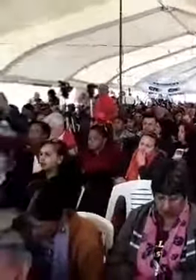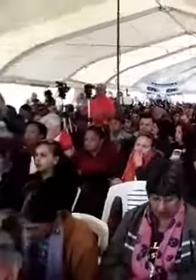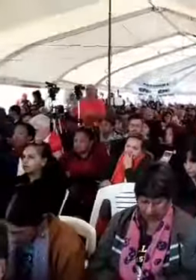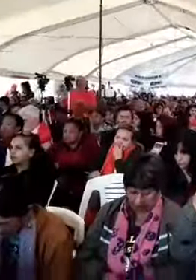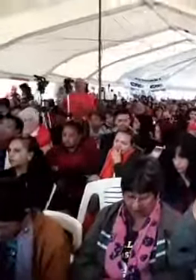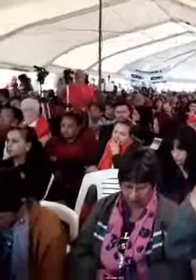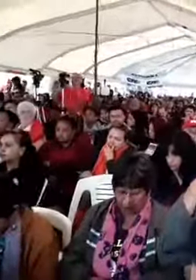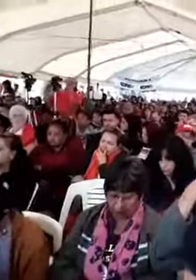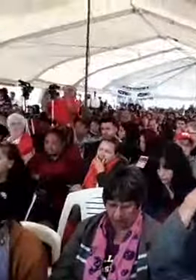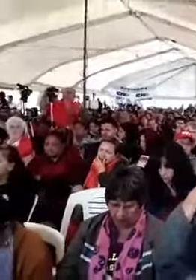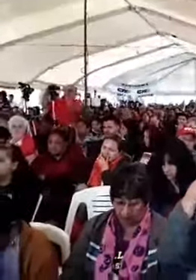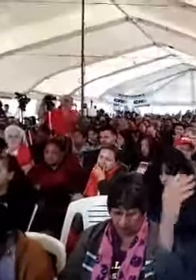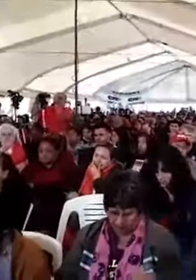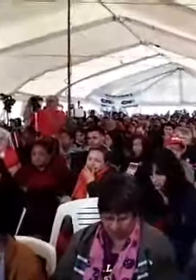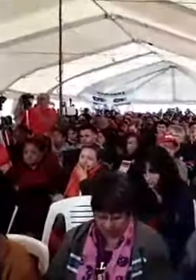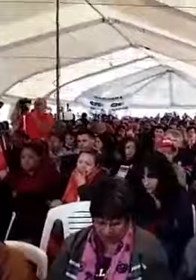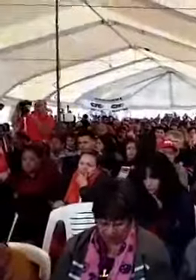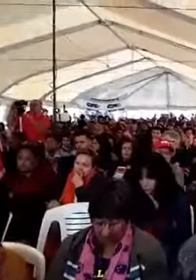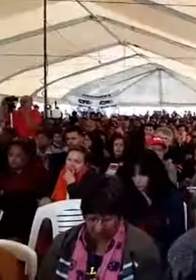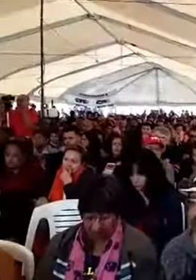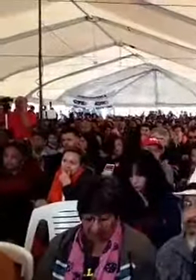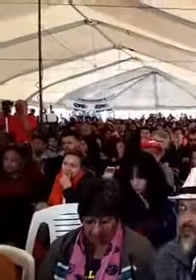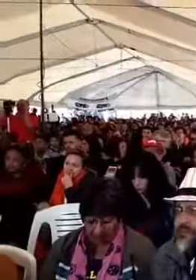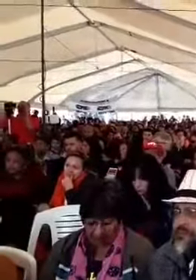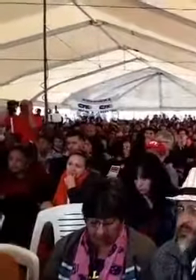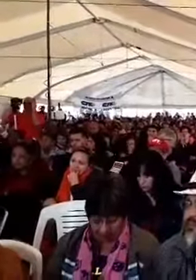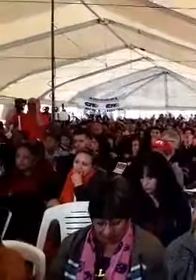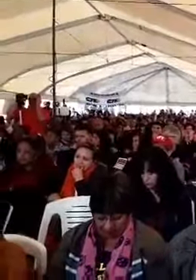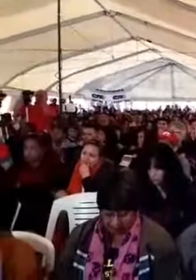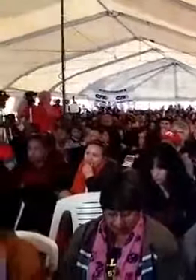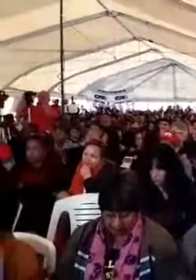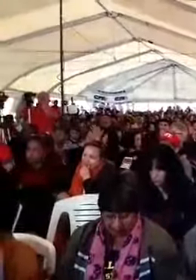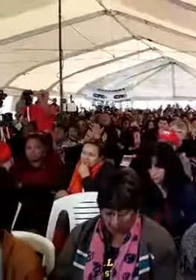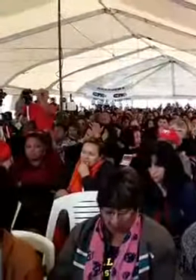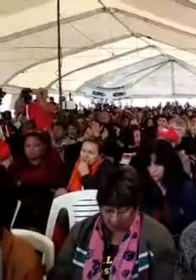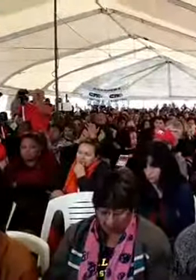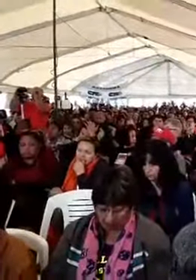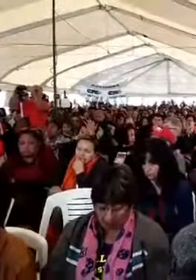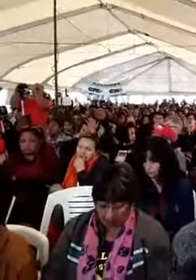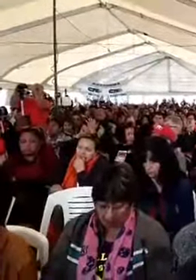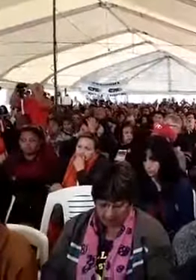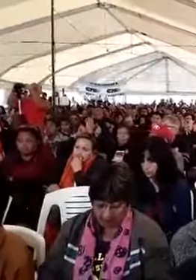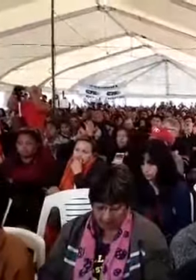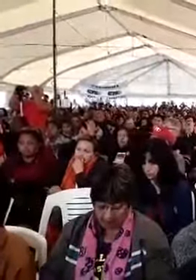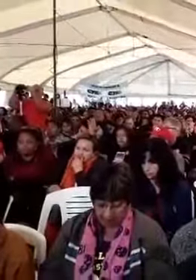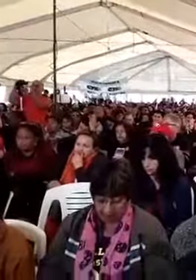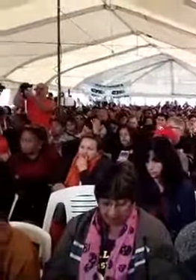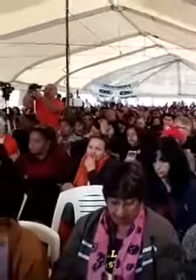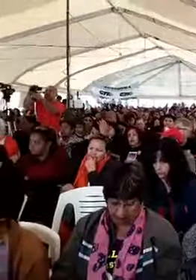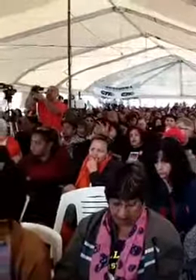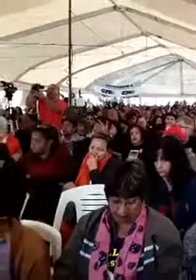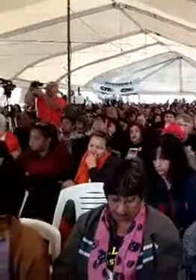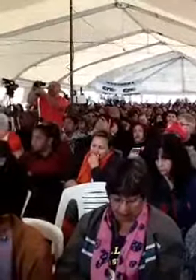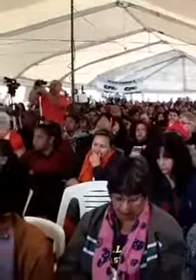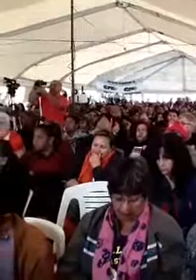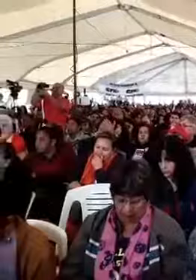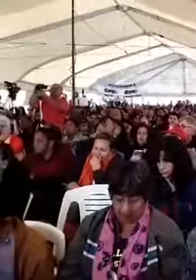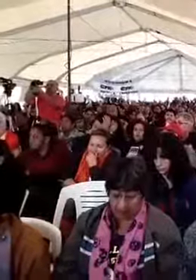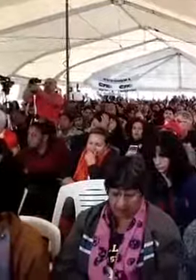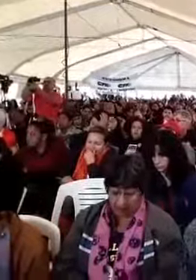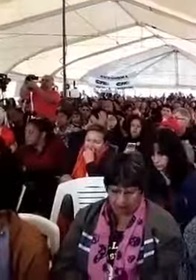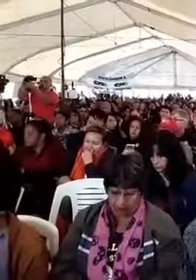socialistas, democratas, comunistas, que se oponiam, naquela época, ao